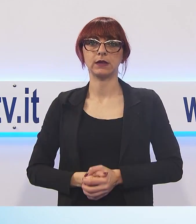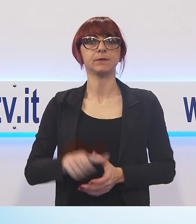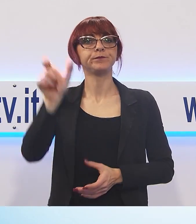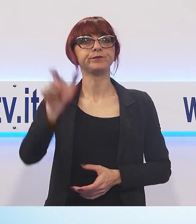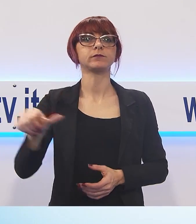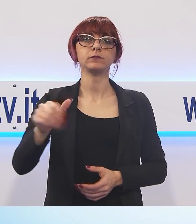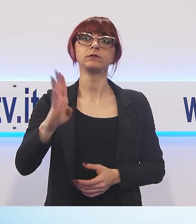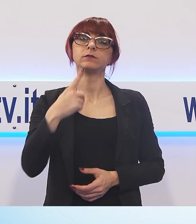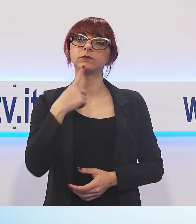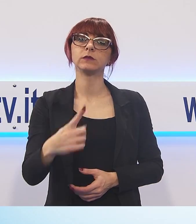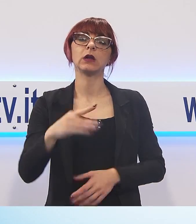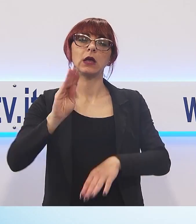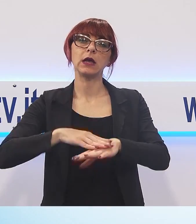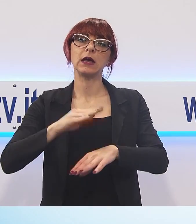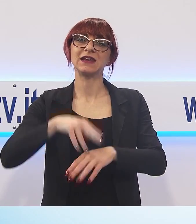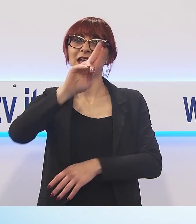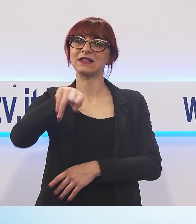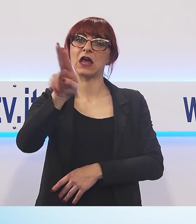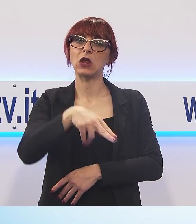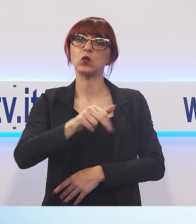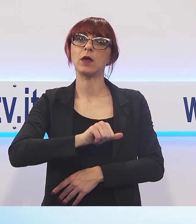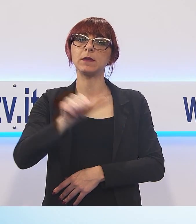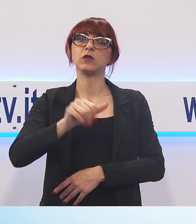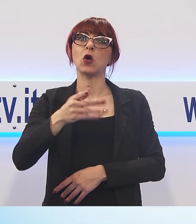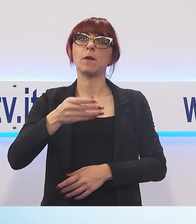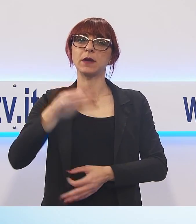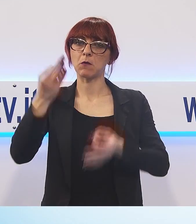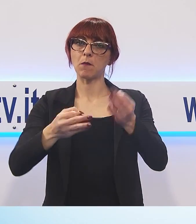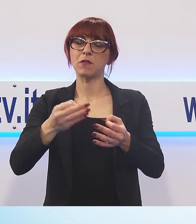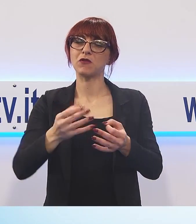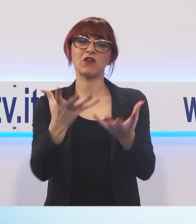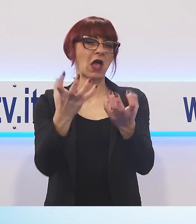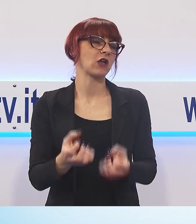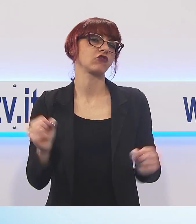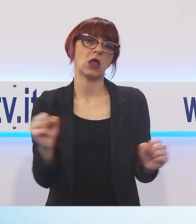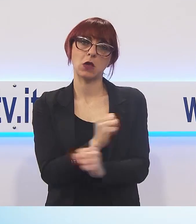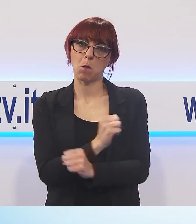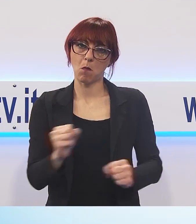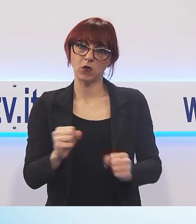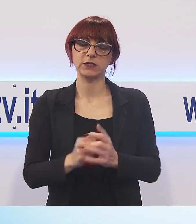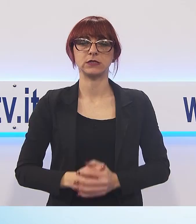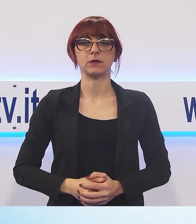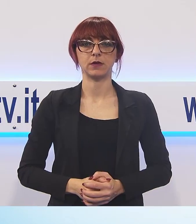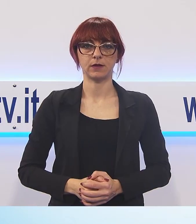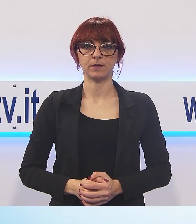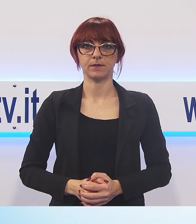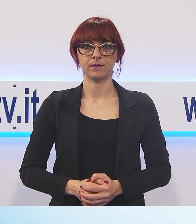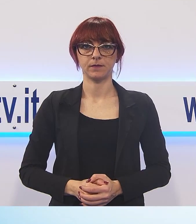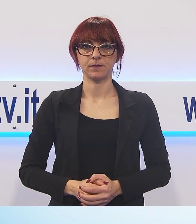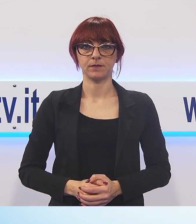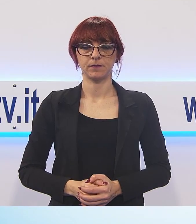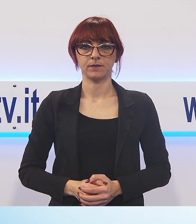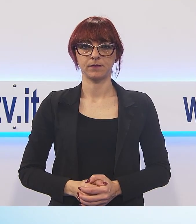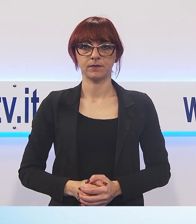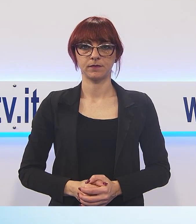inaccettabile la richiesta di annullamento della sentenza di primo grado avanzata dagli imputati per invalidità del collegio giudicante. Ma